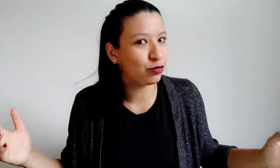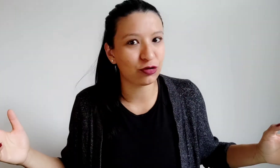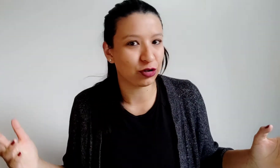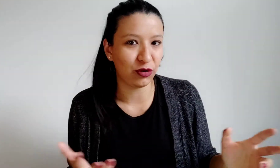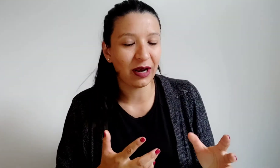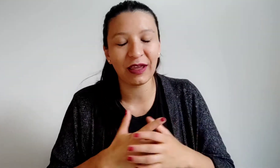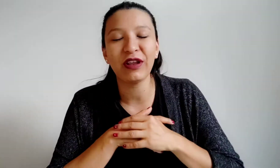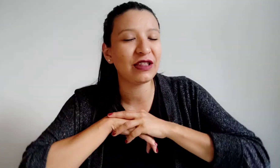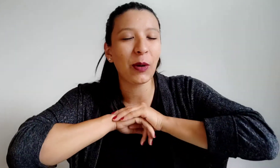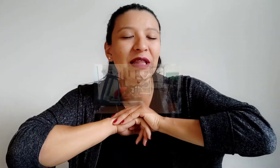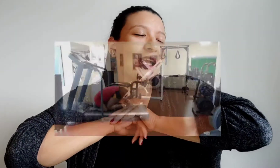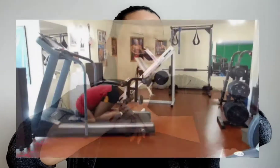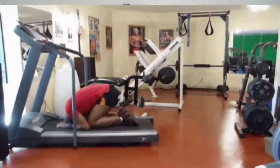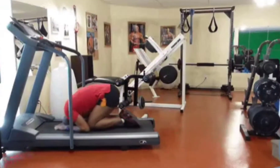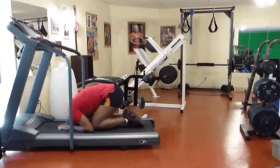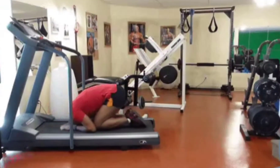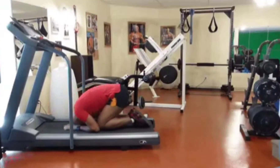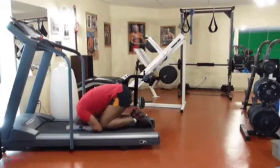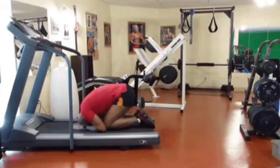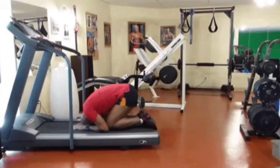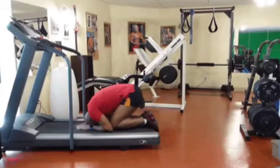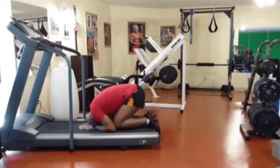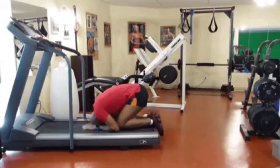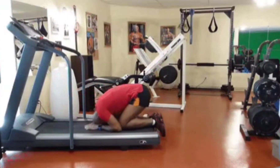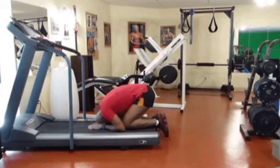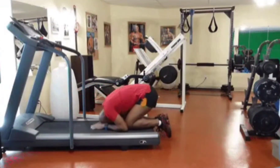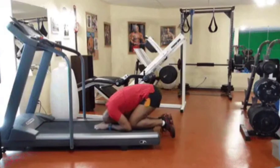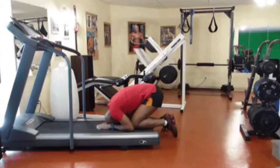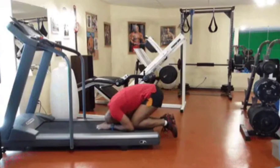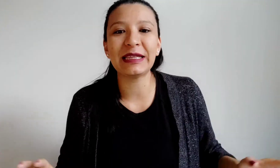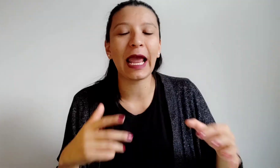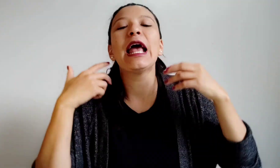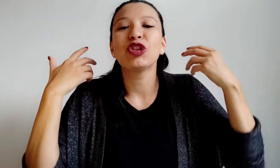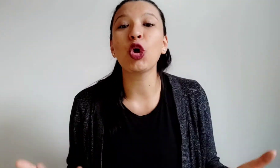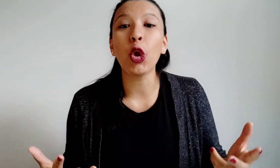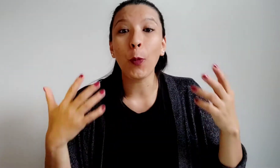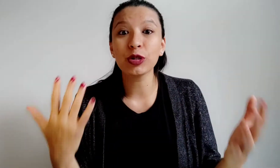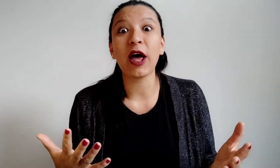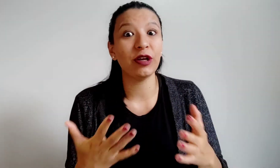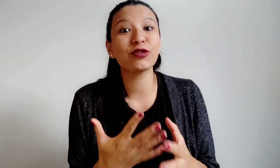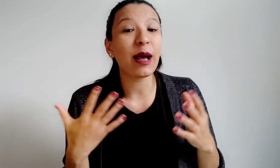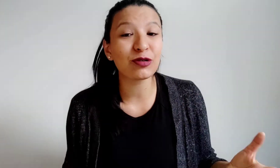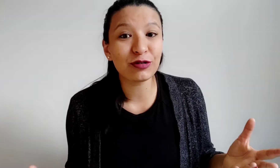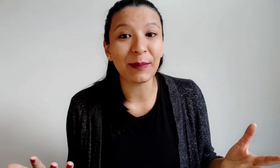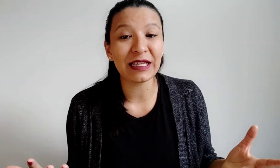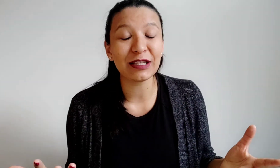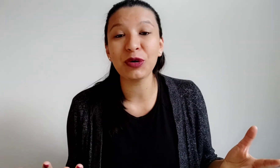continuar. Definitivamente esto no es para nosotros y queremos dejar absolutamente todo botado, eso es absolutamente natural.